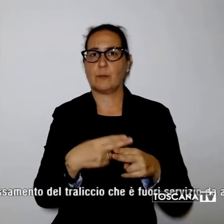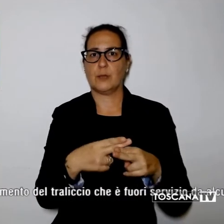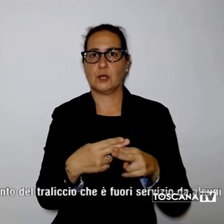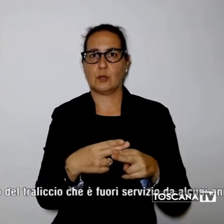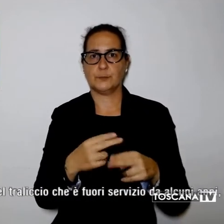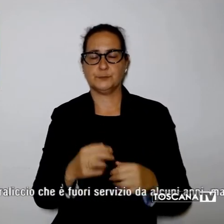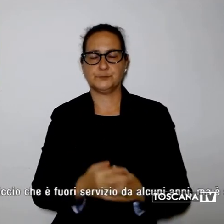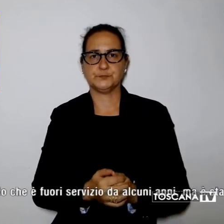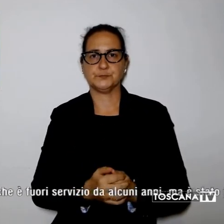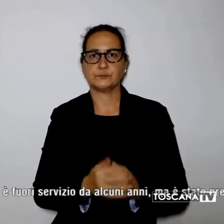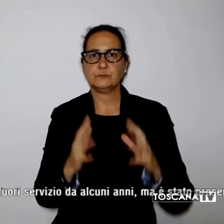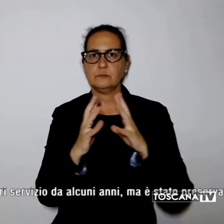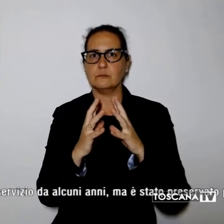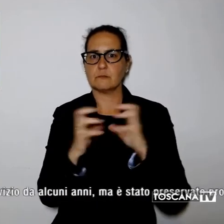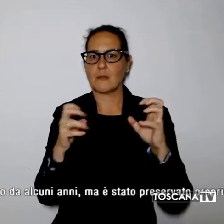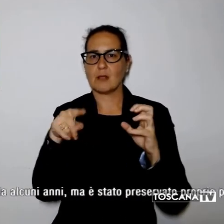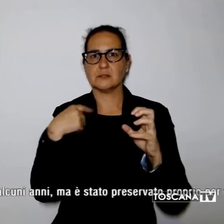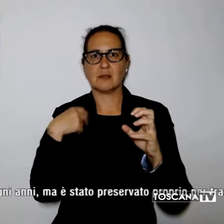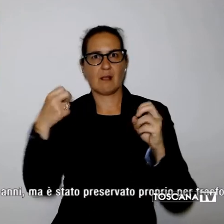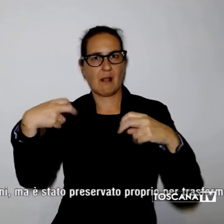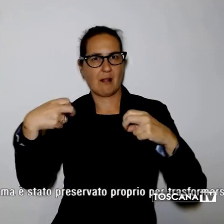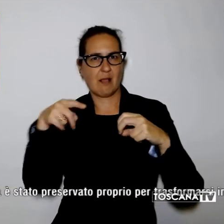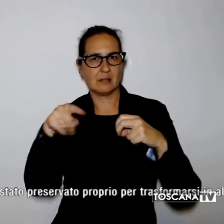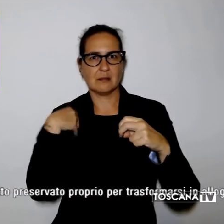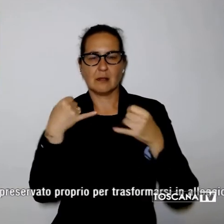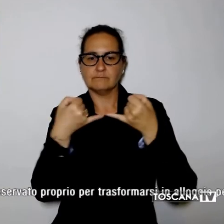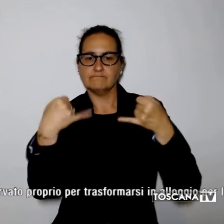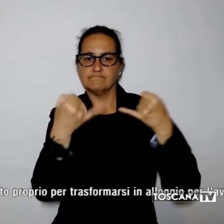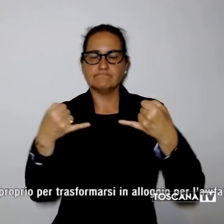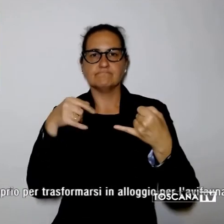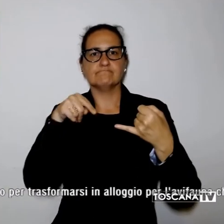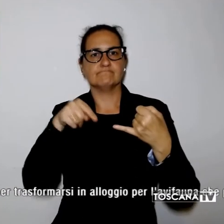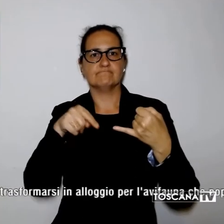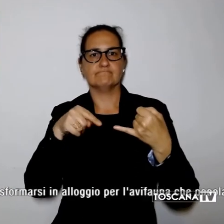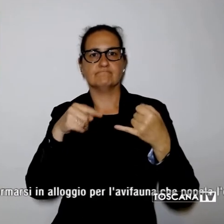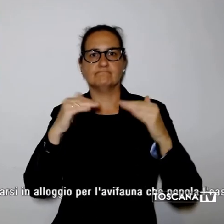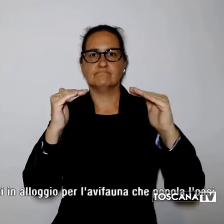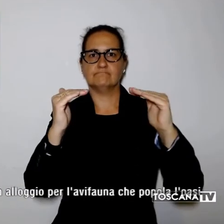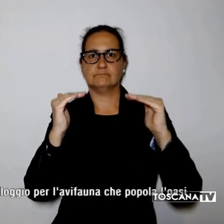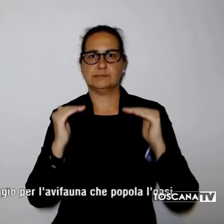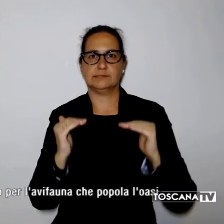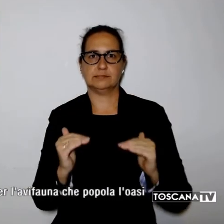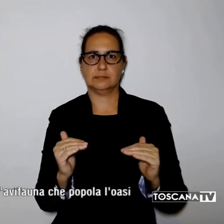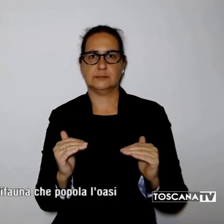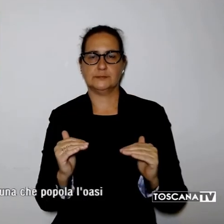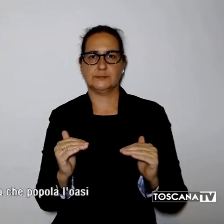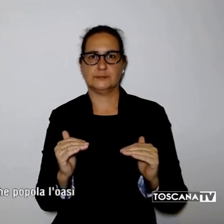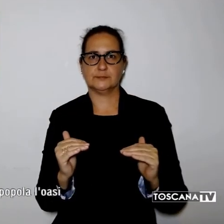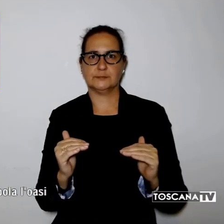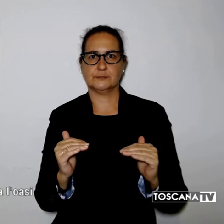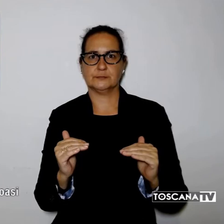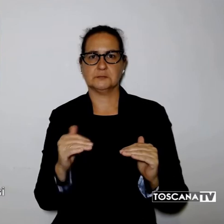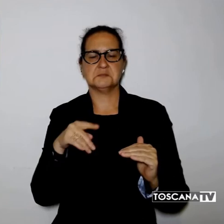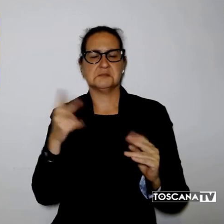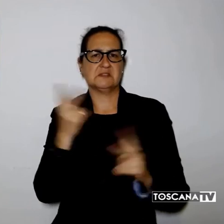L'azienda elettrica spiega una nota ha effettuato un'operazione di sbassamento del tradiccio che è fuori servizio da alcuni